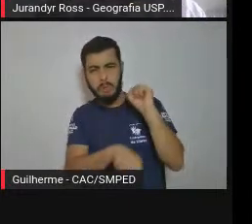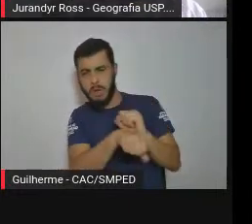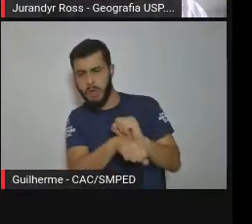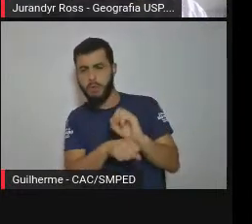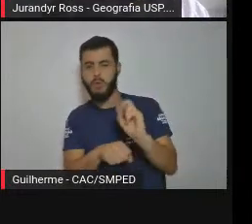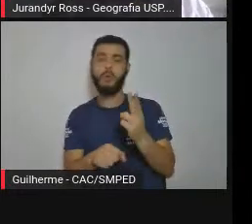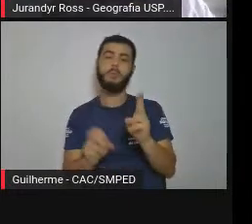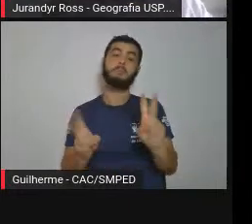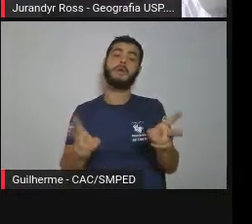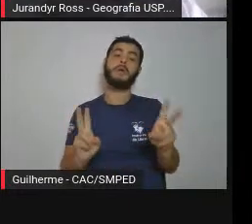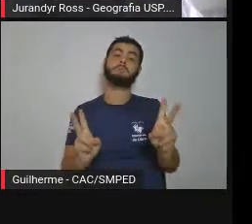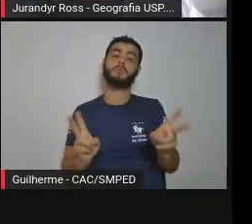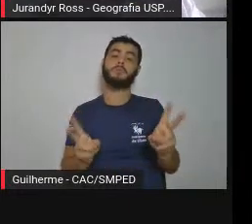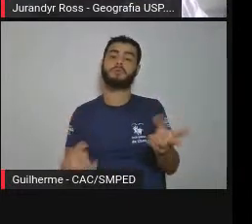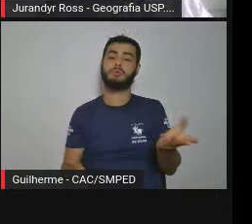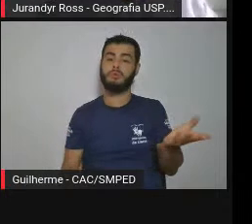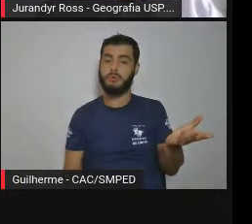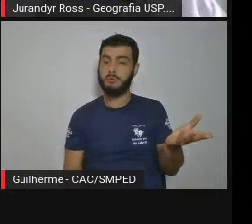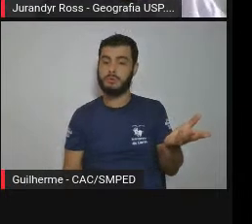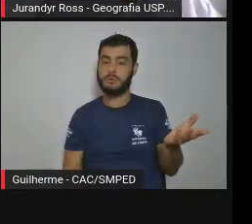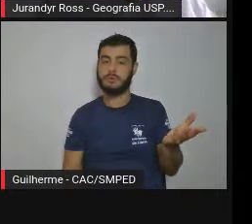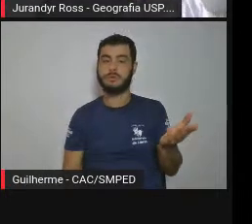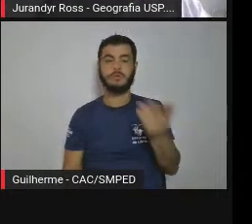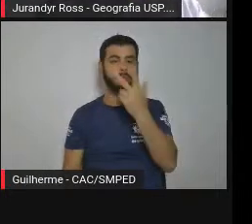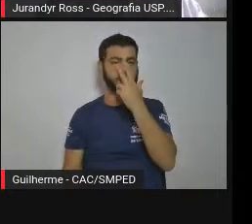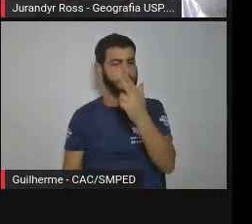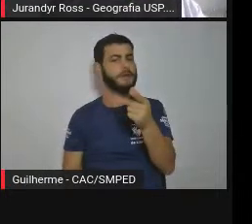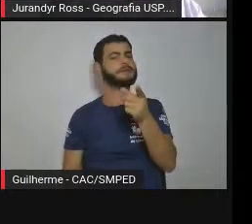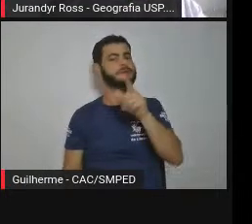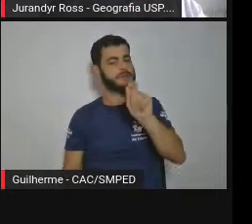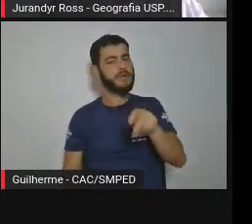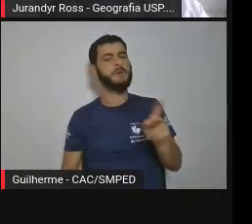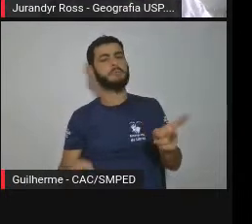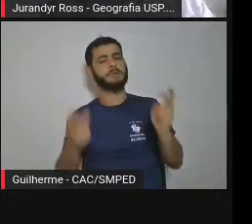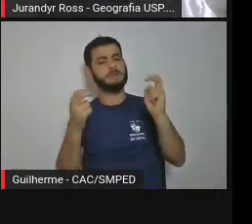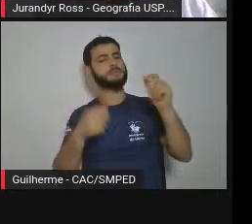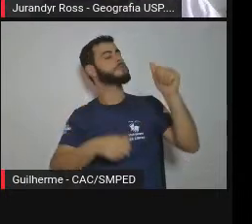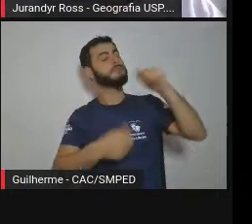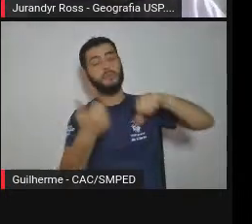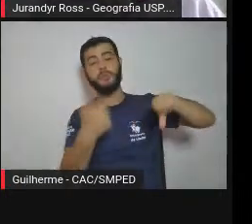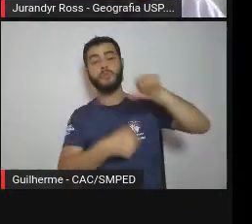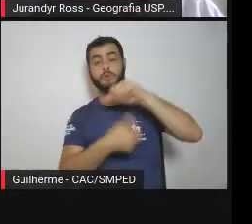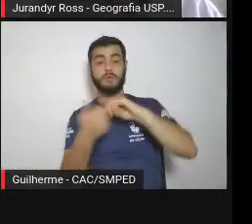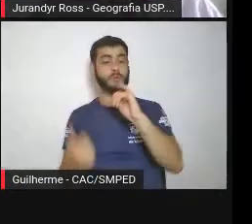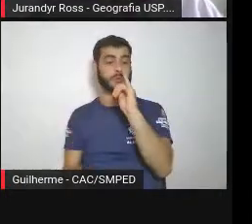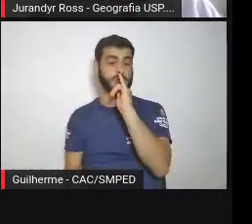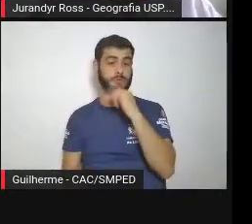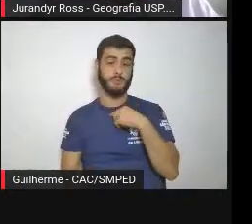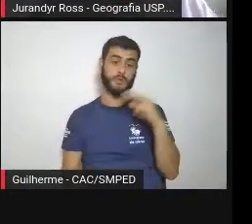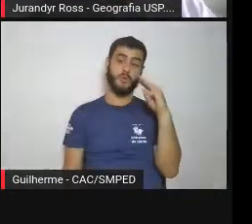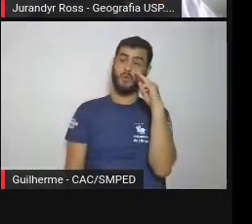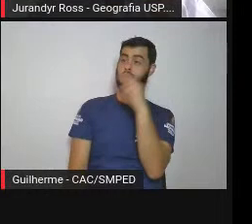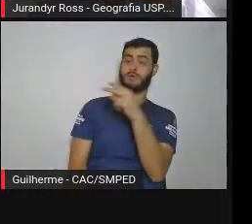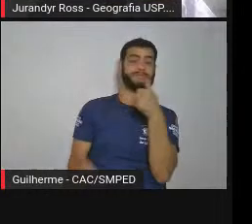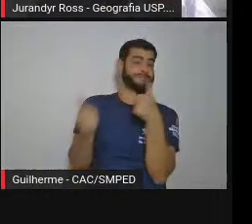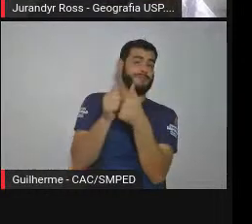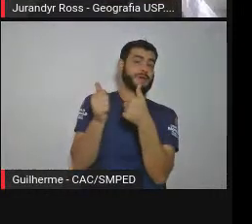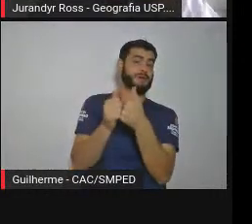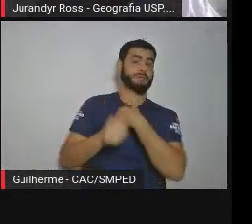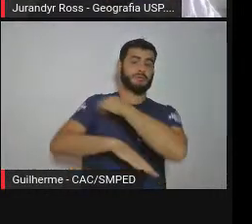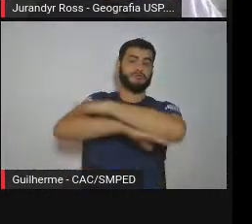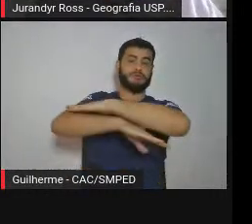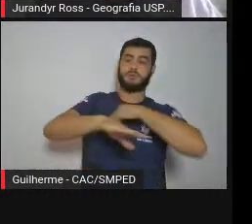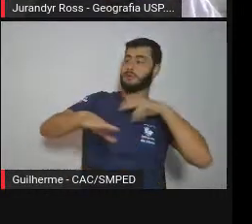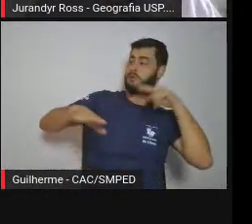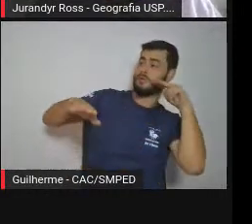são estáticas. Eu estou olhando assim, mirando, porque aqui na minha janela eu vejo o pico do Jaraguá todo dia, em cima de um prédio.